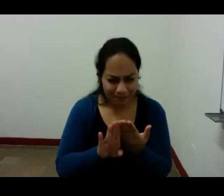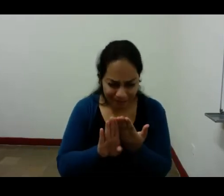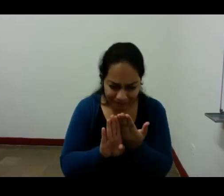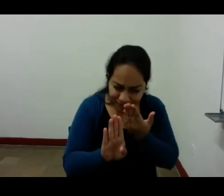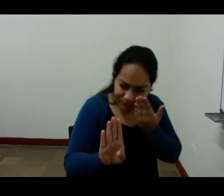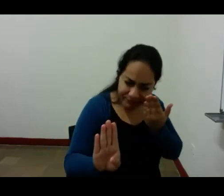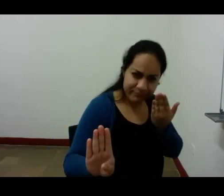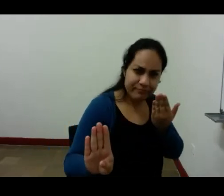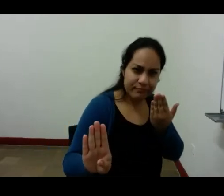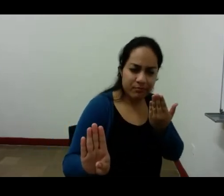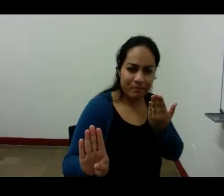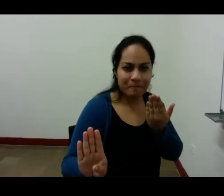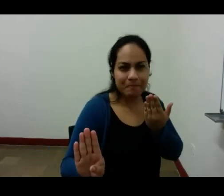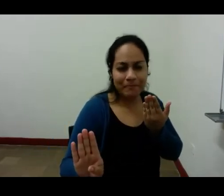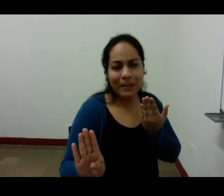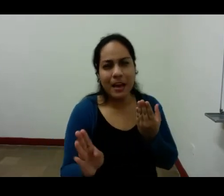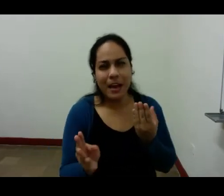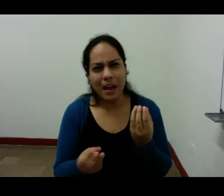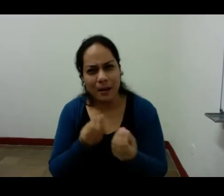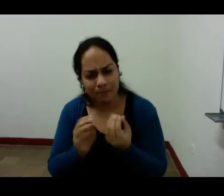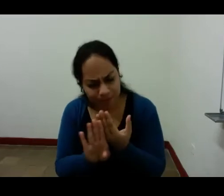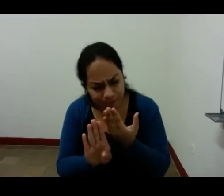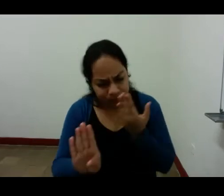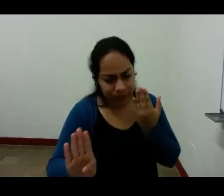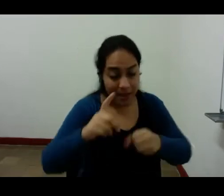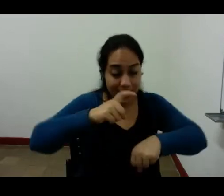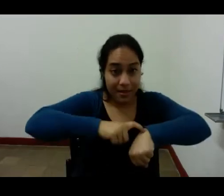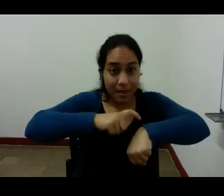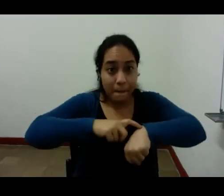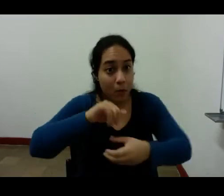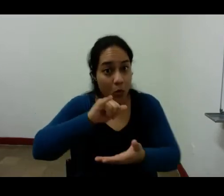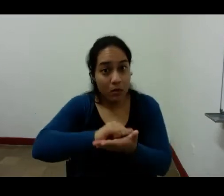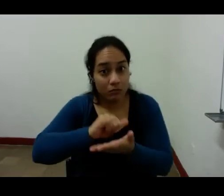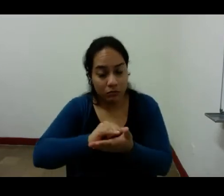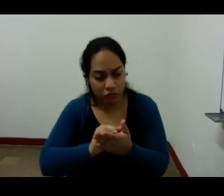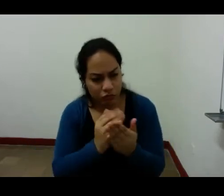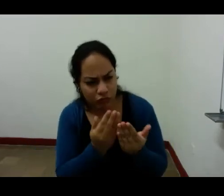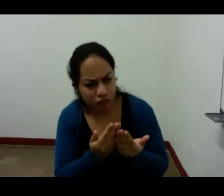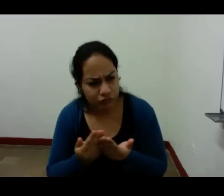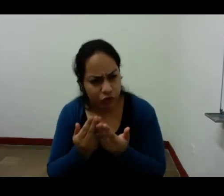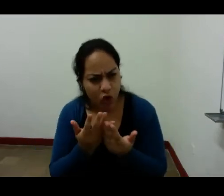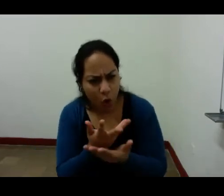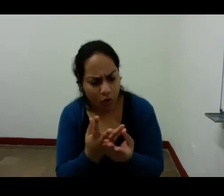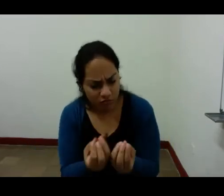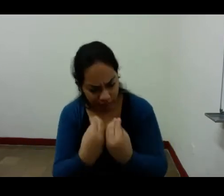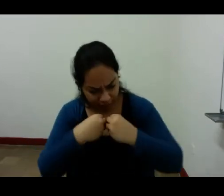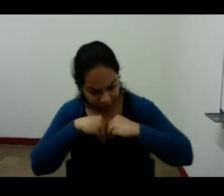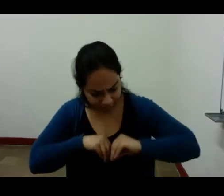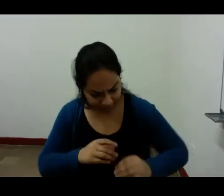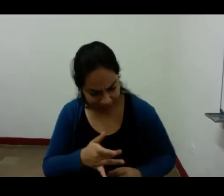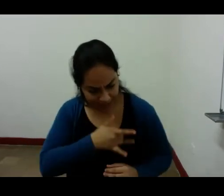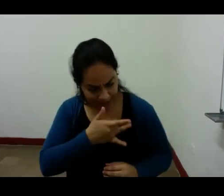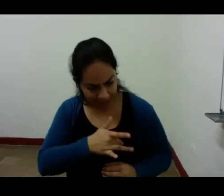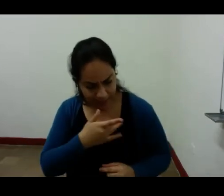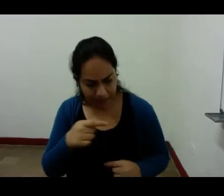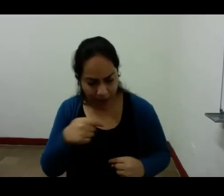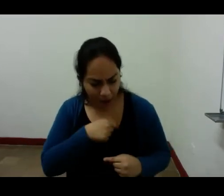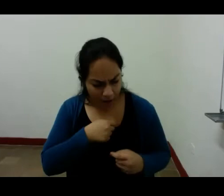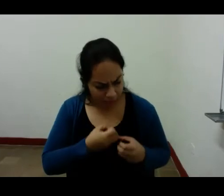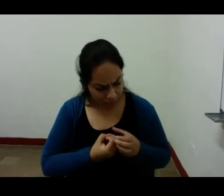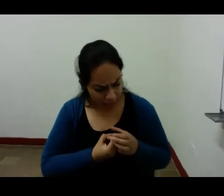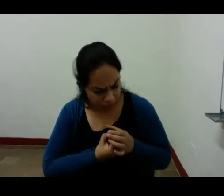que al mismo tiempo comporta una educación sentimental que le permita cultivar en